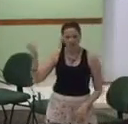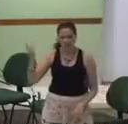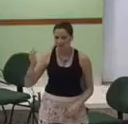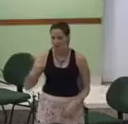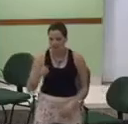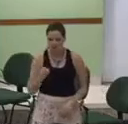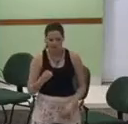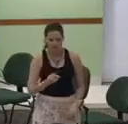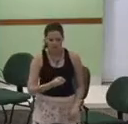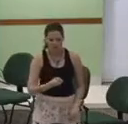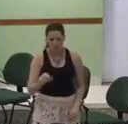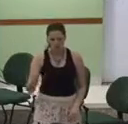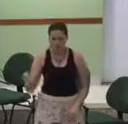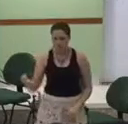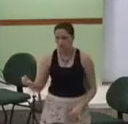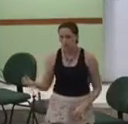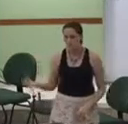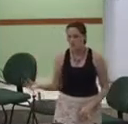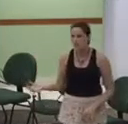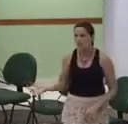Te agradeço